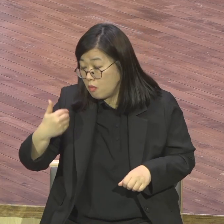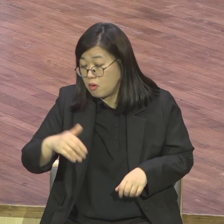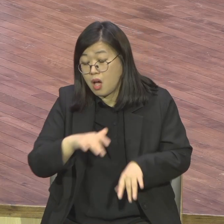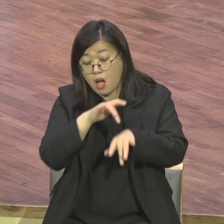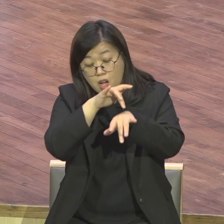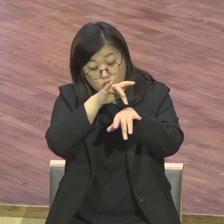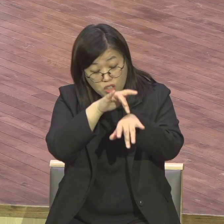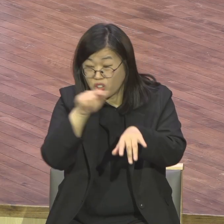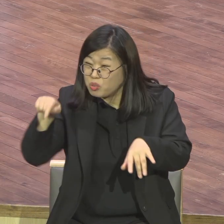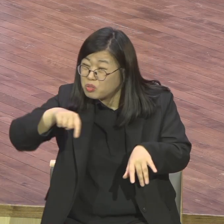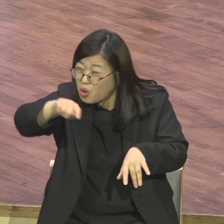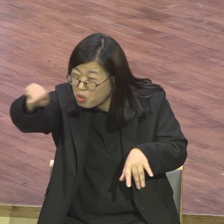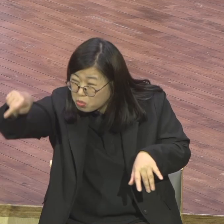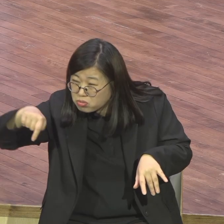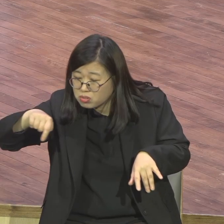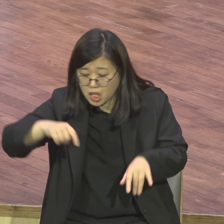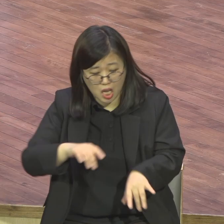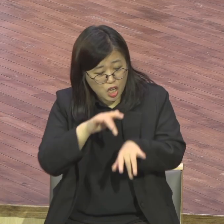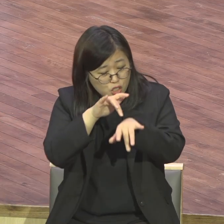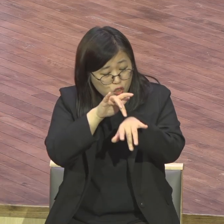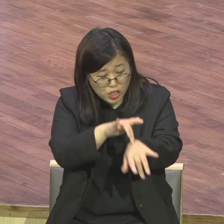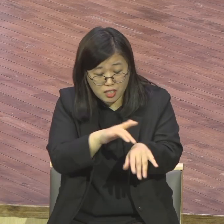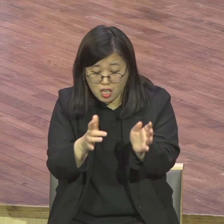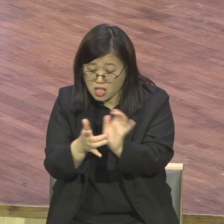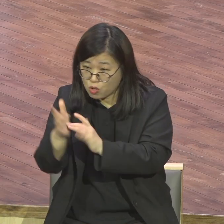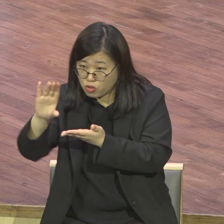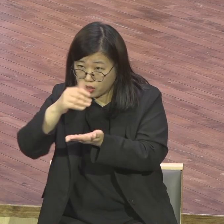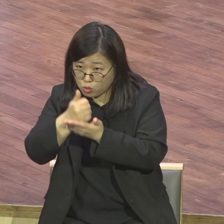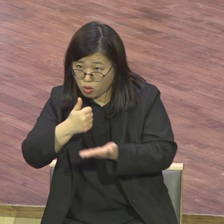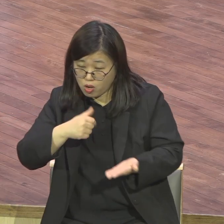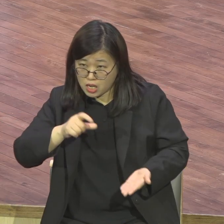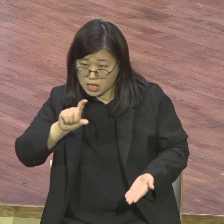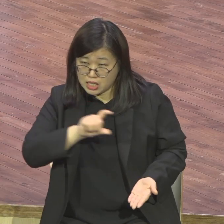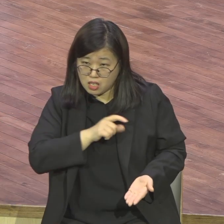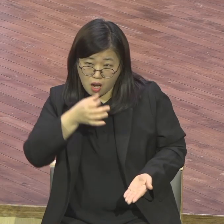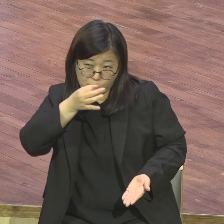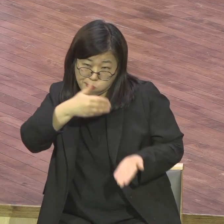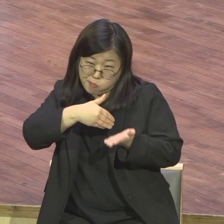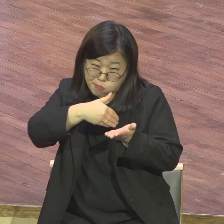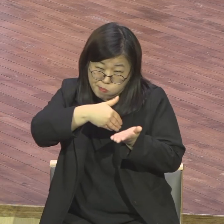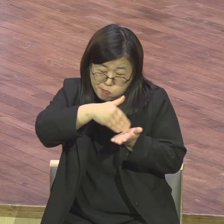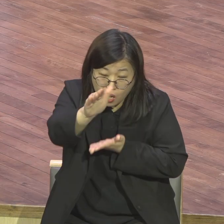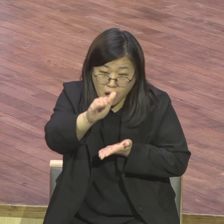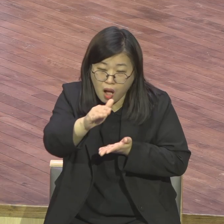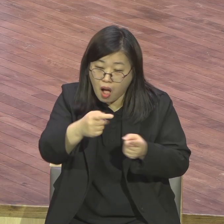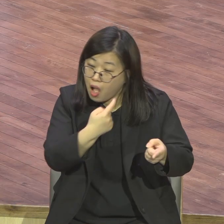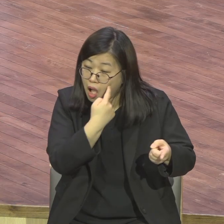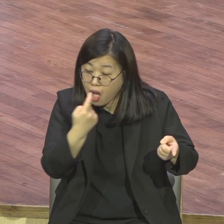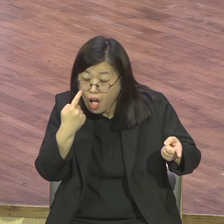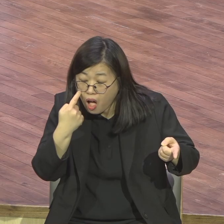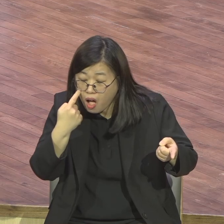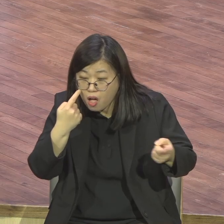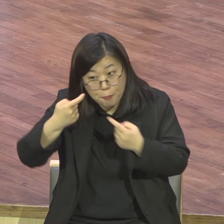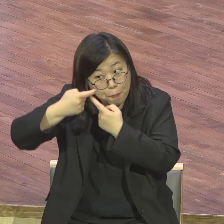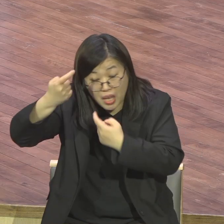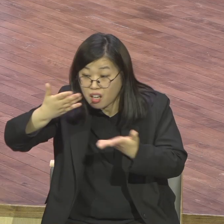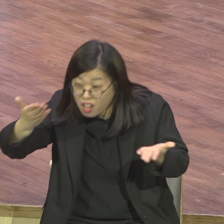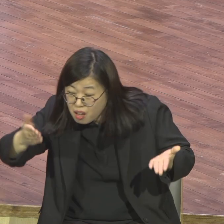가면요 여러분이 경험을 하게 돼요 영적인 경험을 하게 돼요 안 믿어지만 우리 무속 전도심 따라가세요